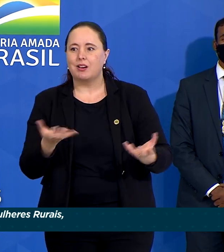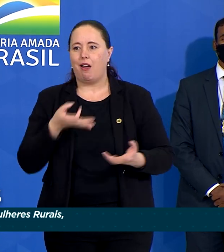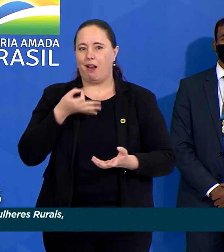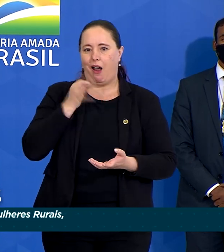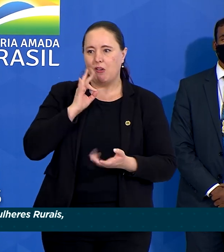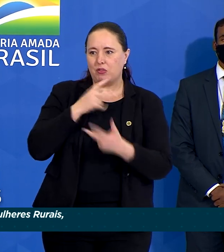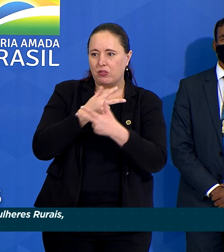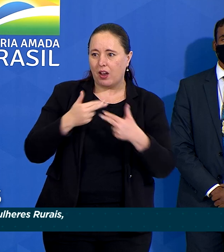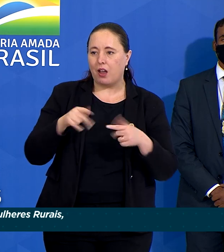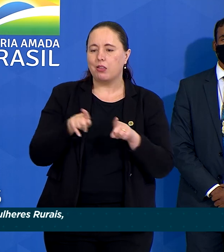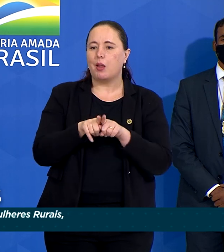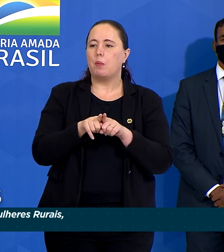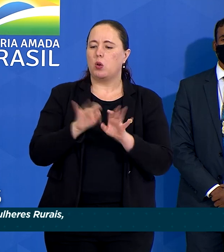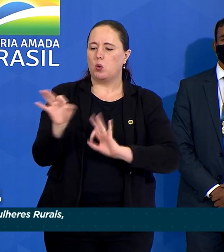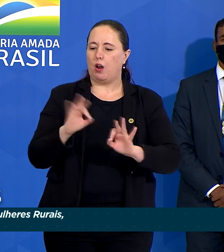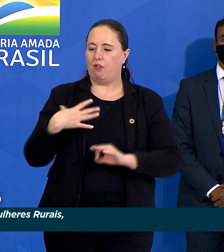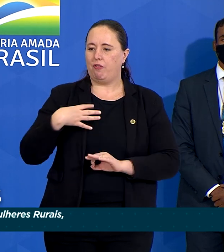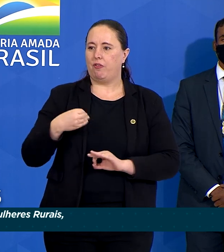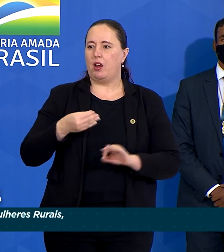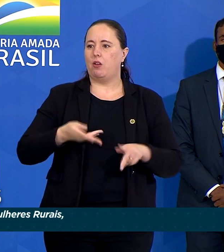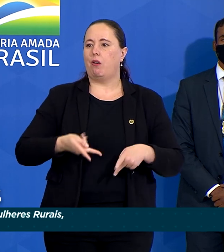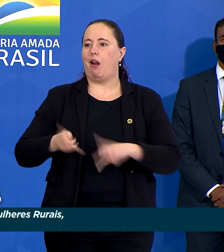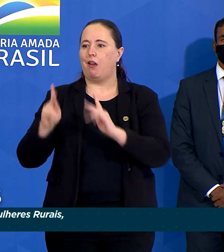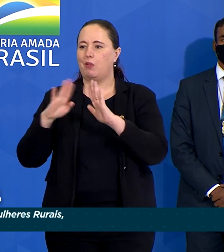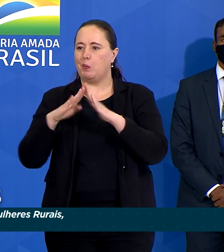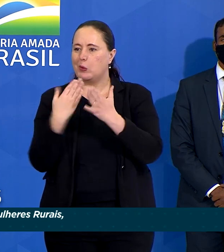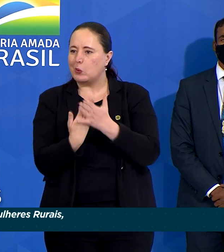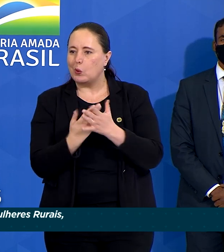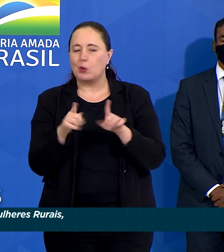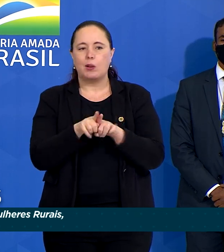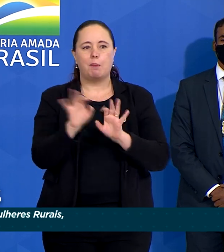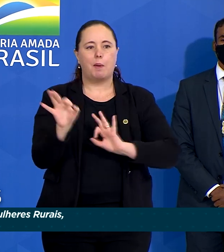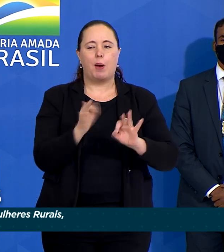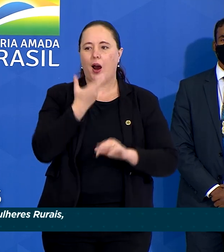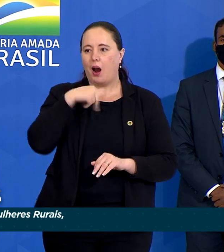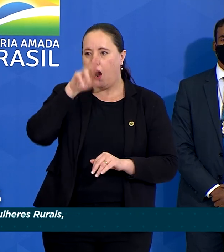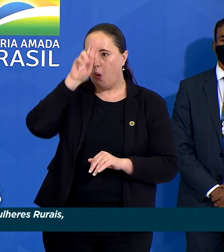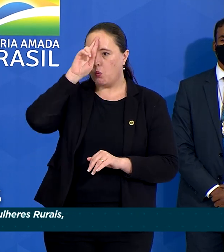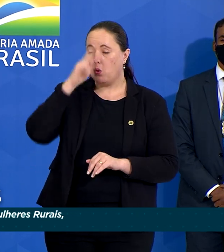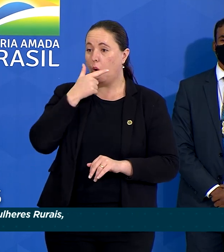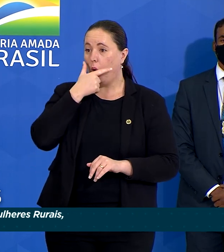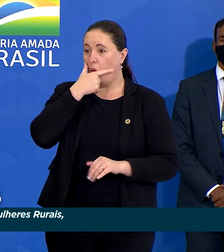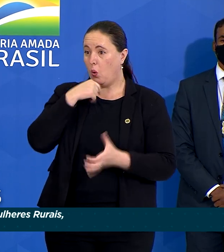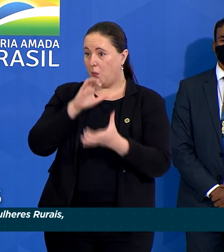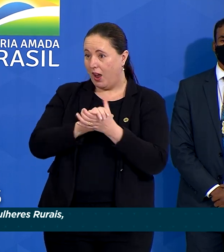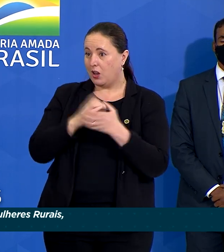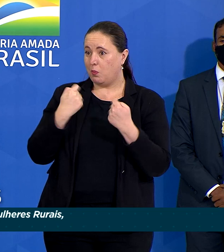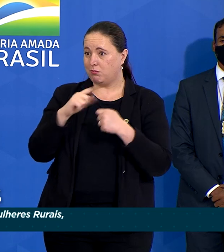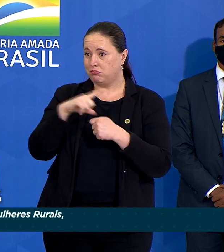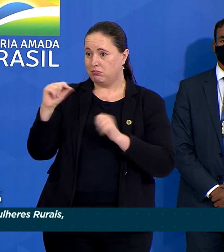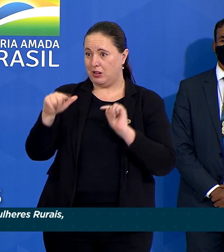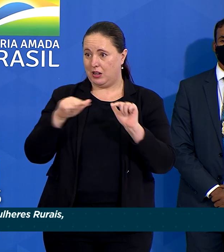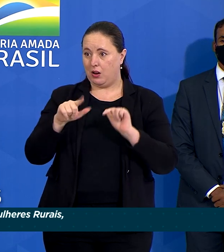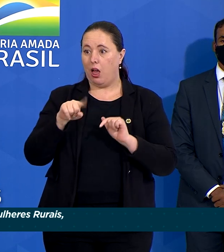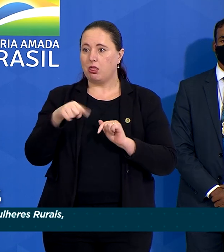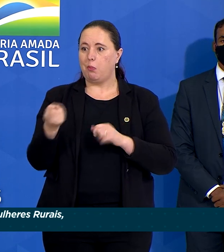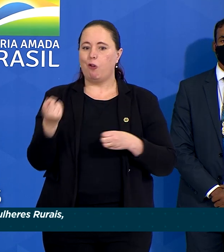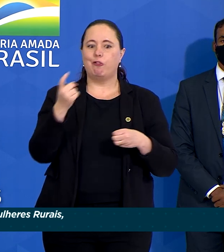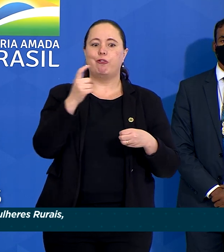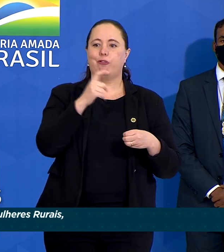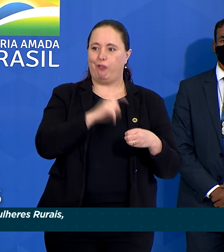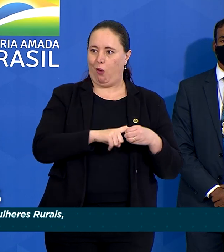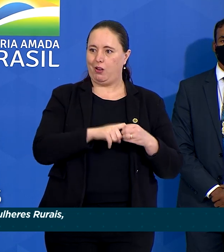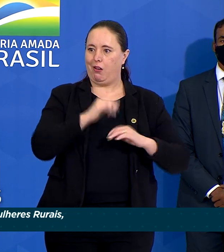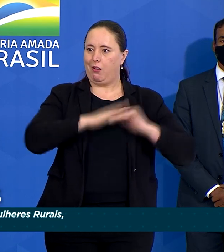filhos para irem para a escola, para preparar, às vezes, o almoço do marido que tem que sair, e depois elas voltam